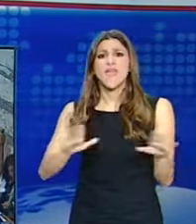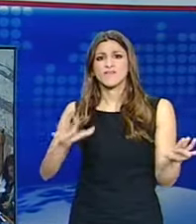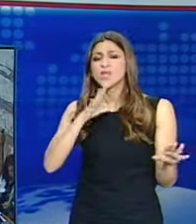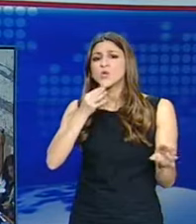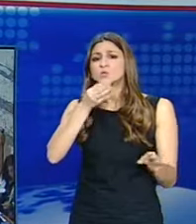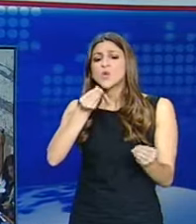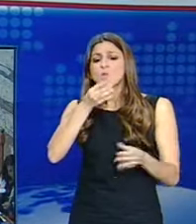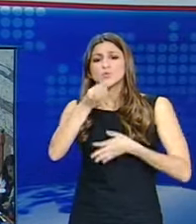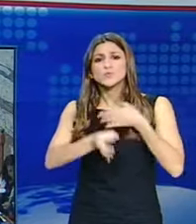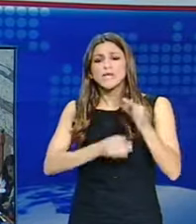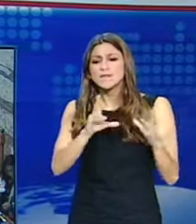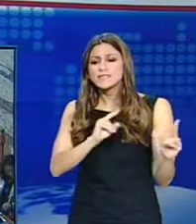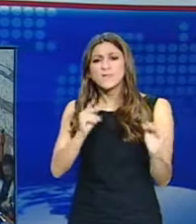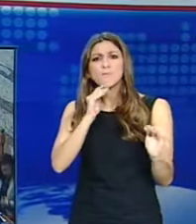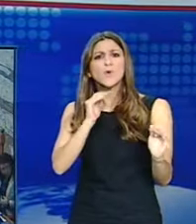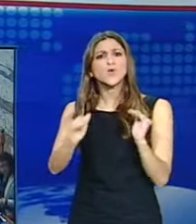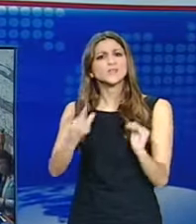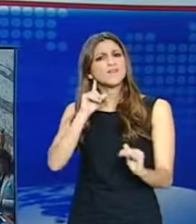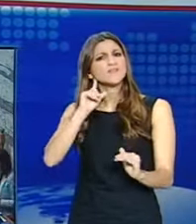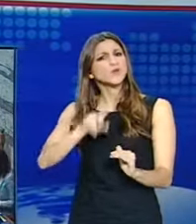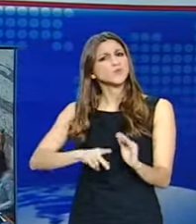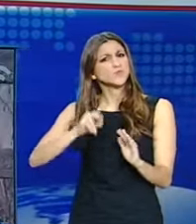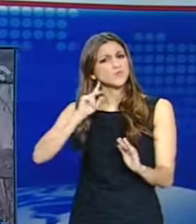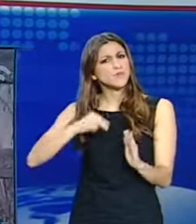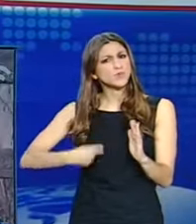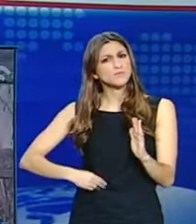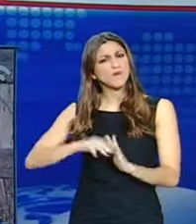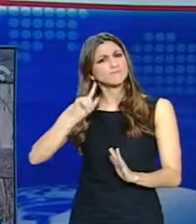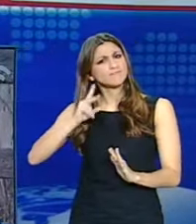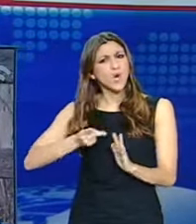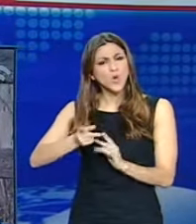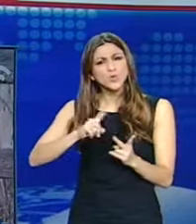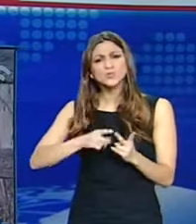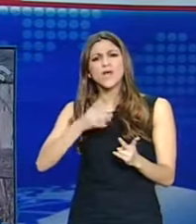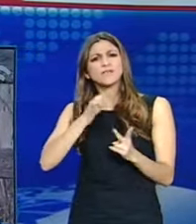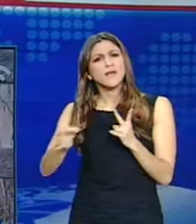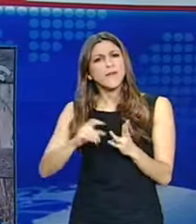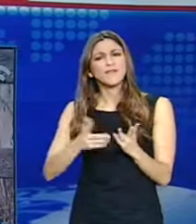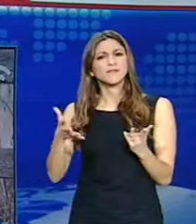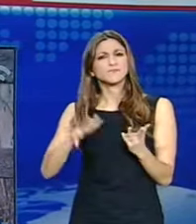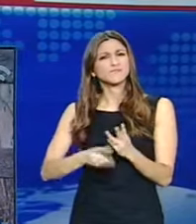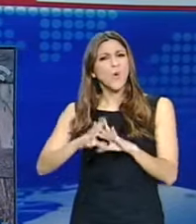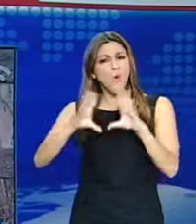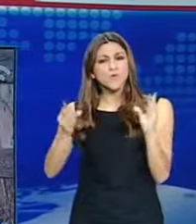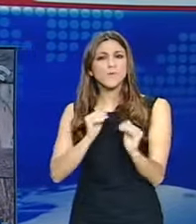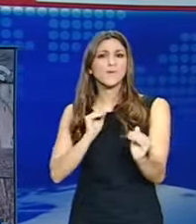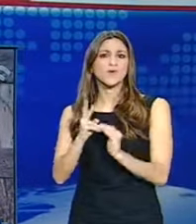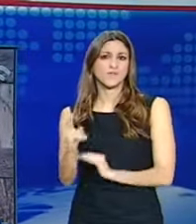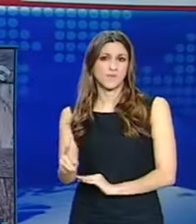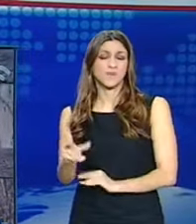ως ο προστάτης των επίορκων, των απαταιώνων, των κοπανατζήδων και των τεμπέλιδων. Απαντώντας, ο κύριος Μανιτάκης επισήμανε ότι σε καμία χώρα